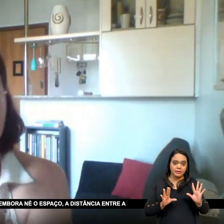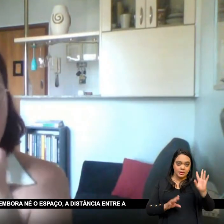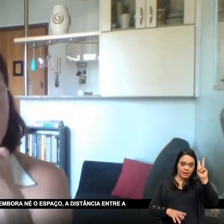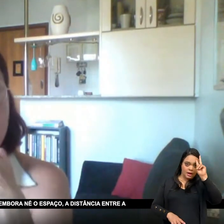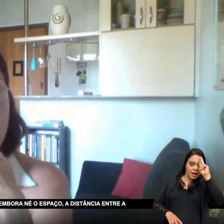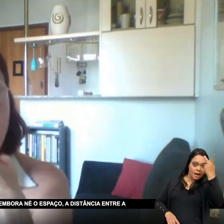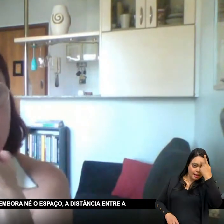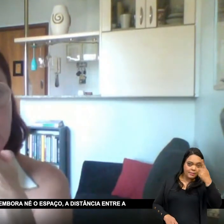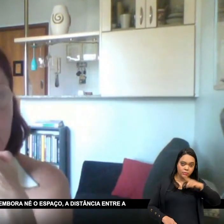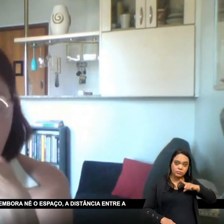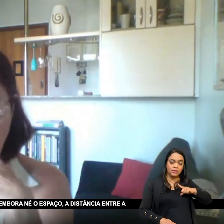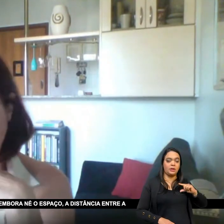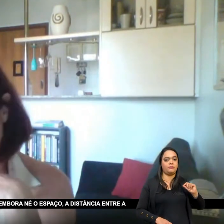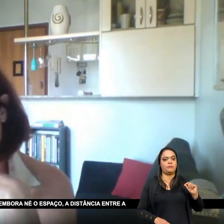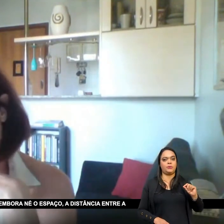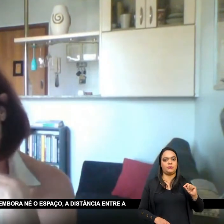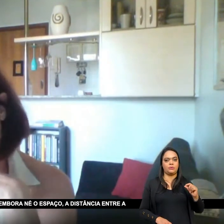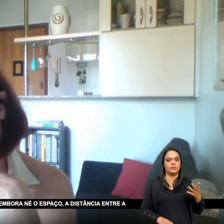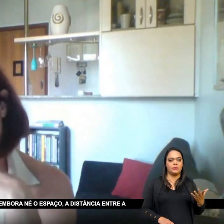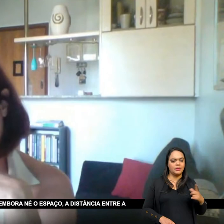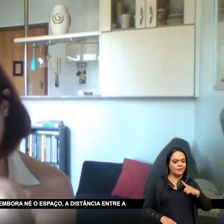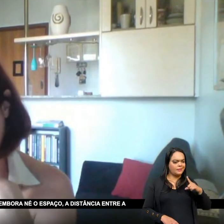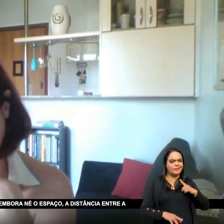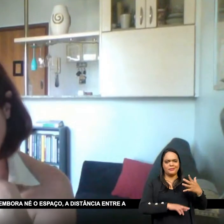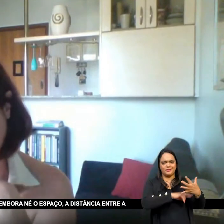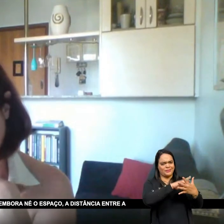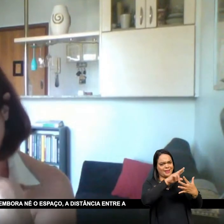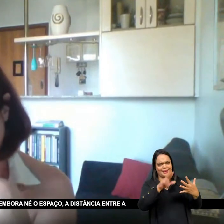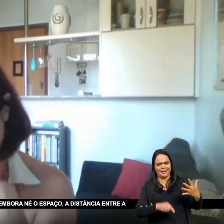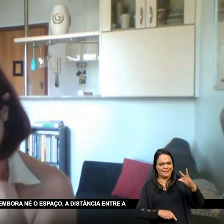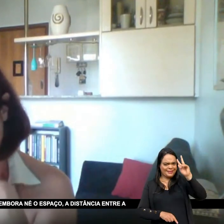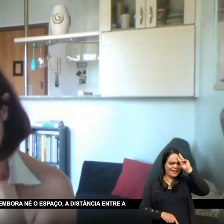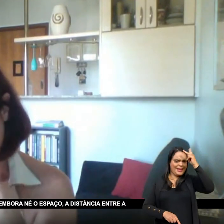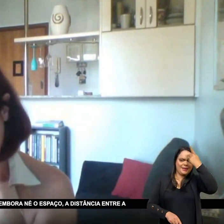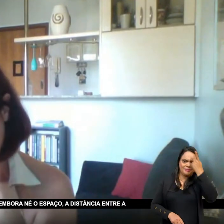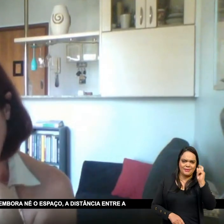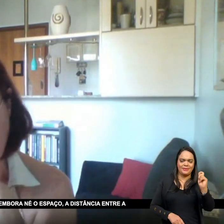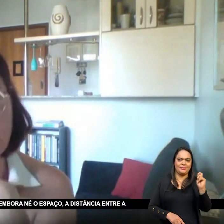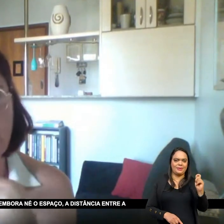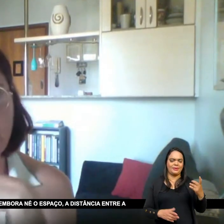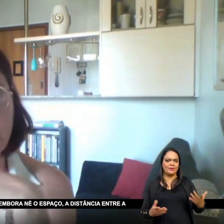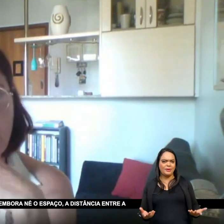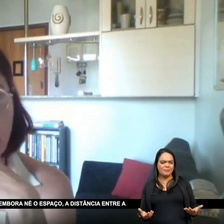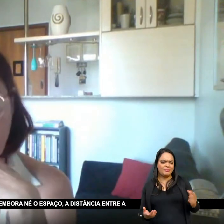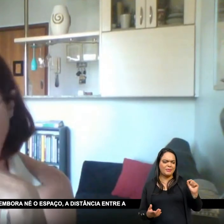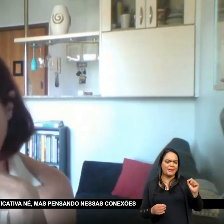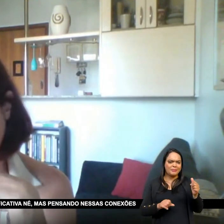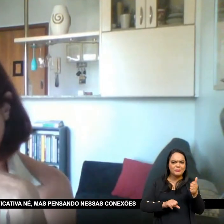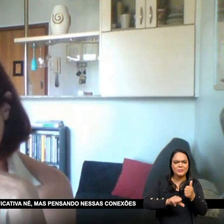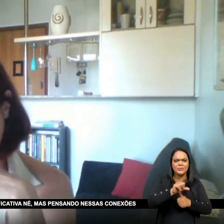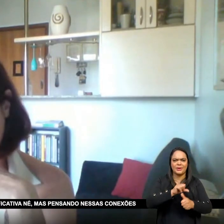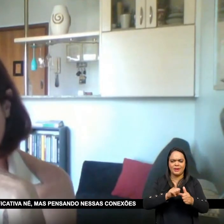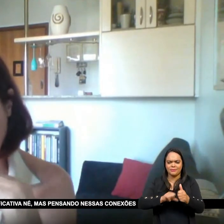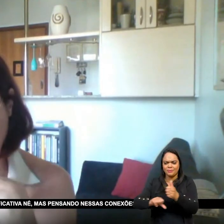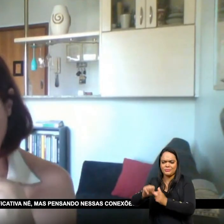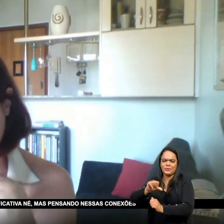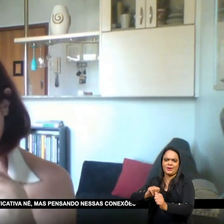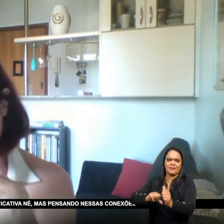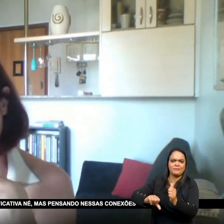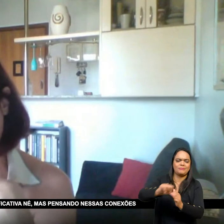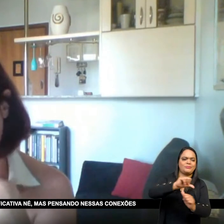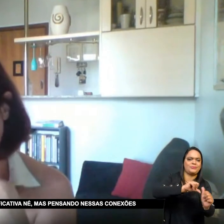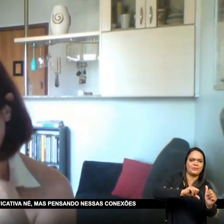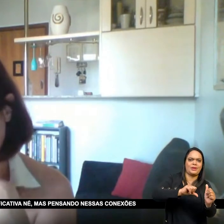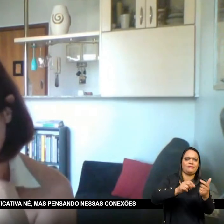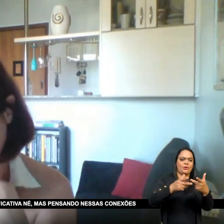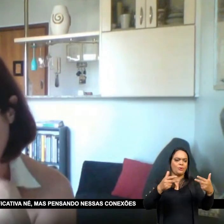possíveis conexões Embora O espaço A distância Entre A independência Do Haiti E a de